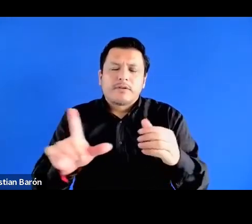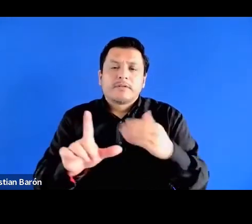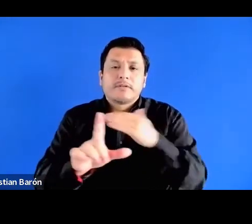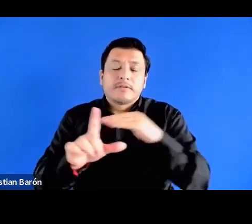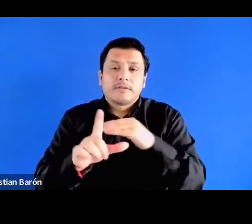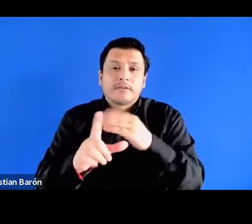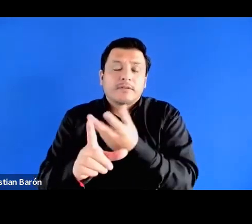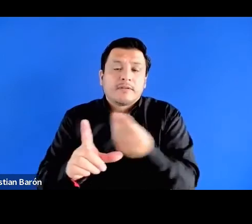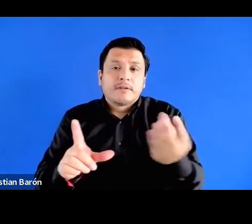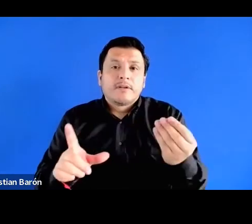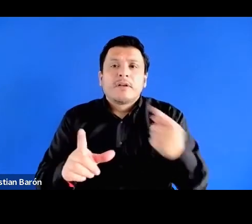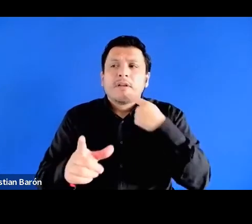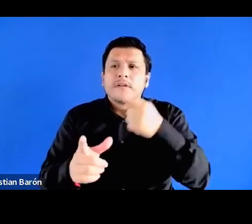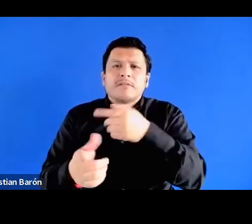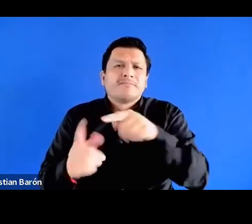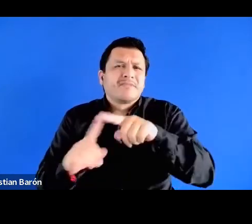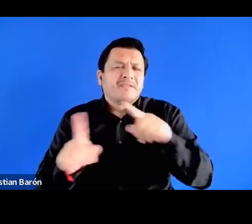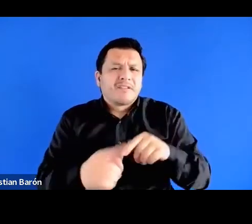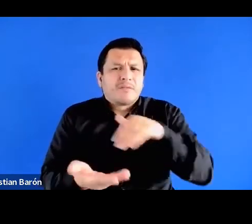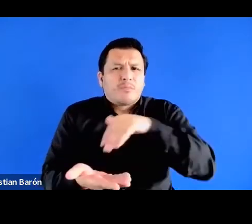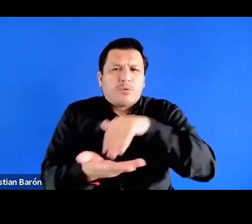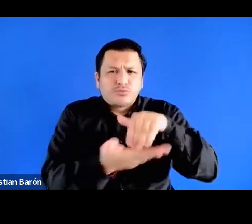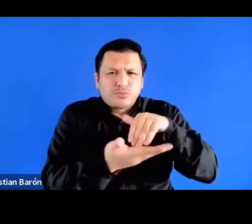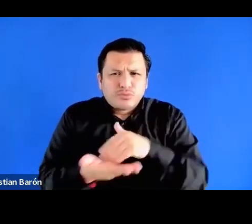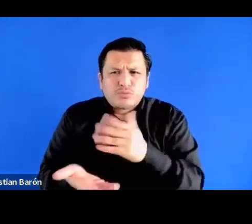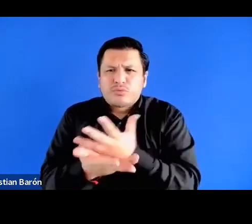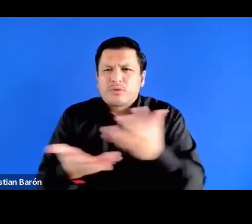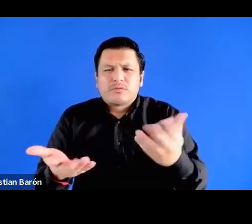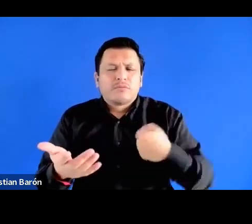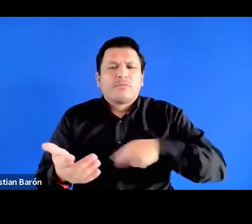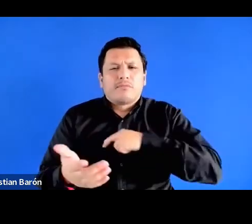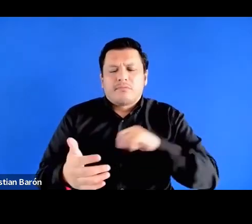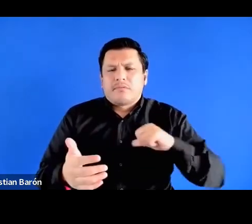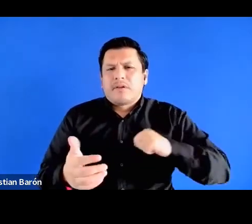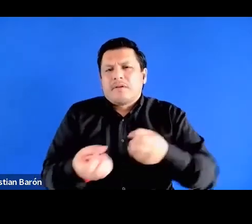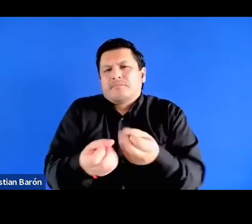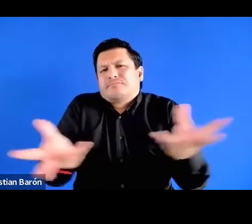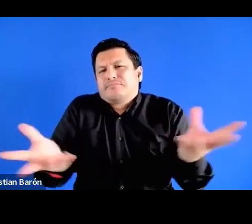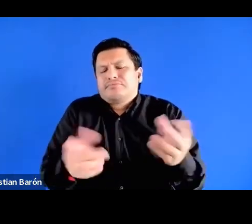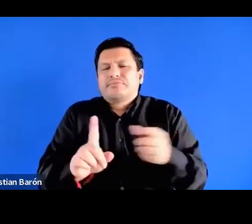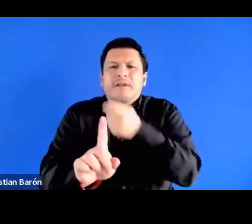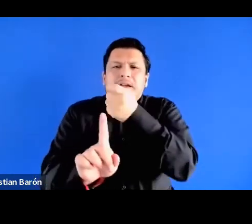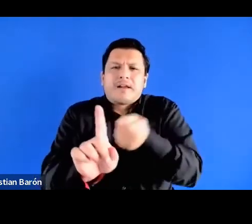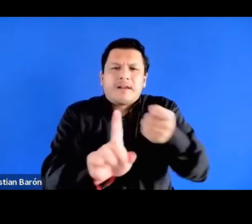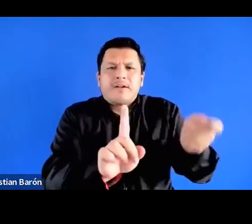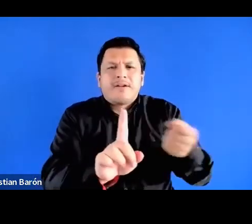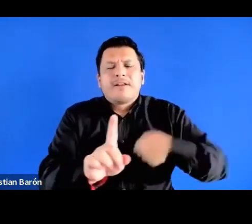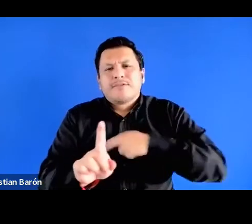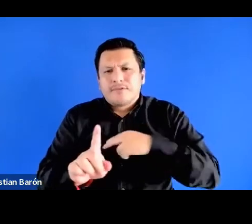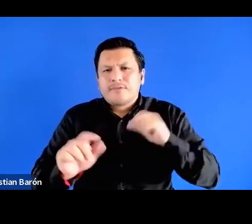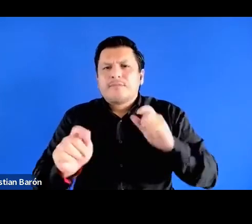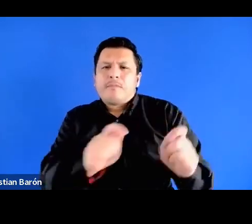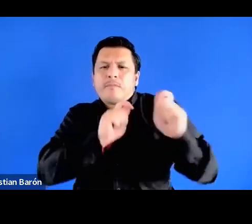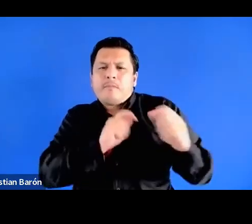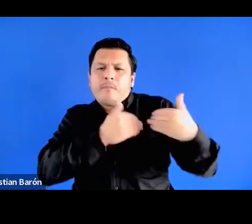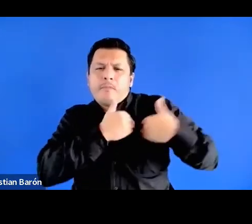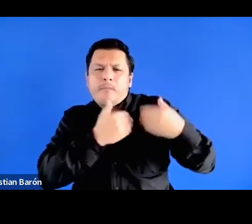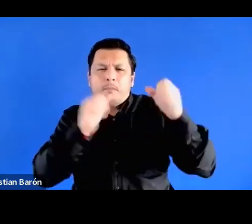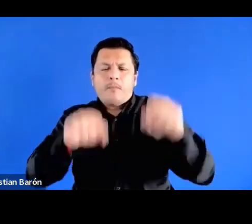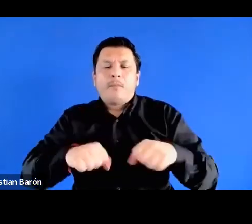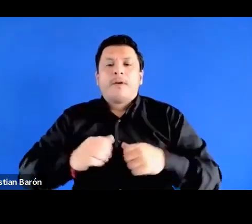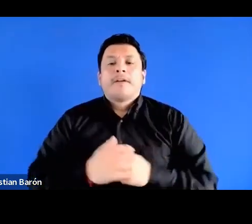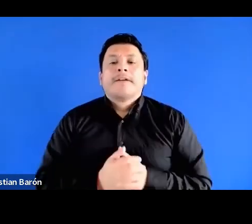cualquier postura, posición, bueno, que tengamos, ¿no? En muchos de los roles que podemos ocupar. También